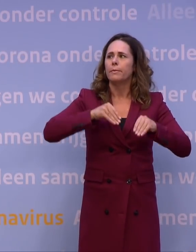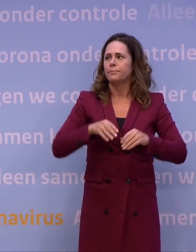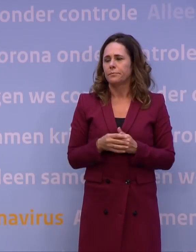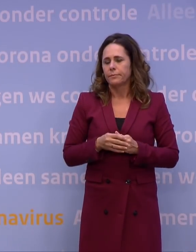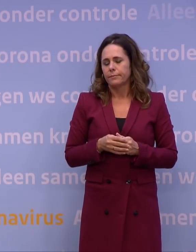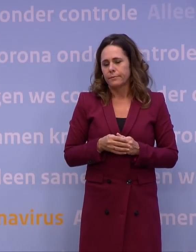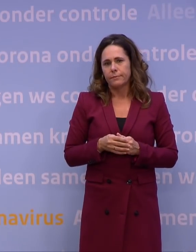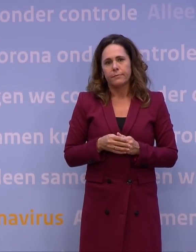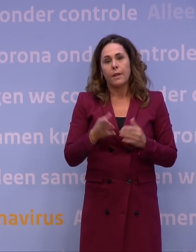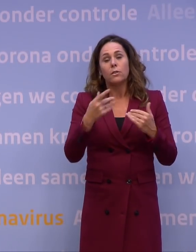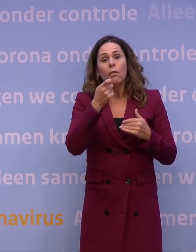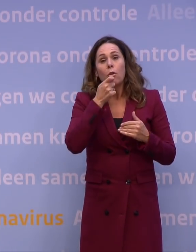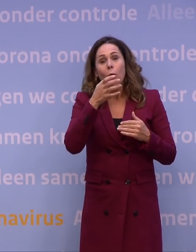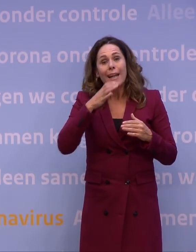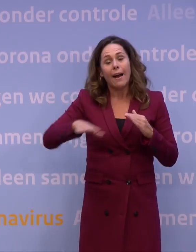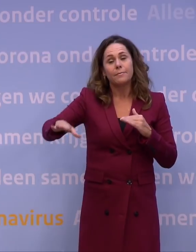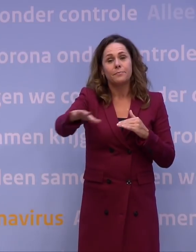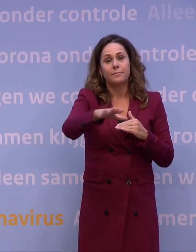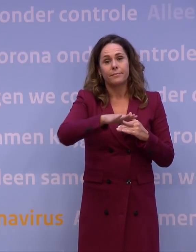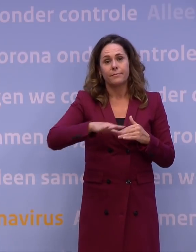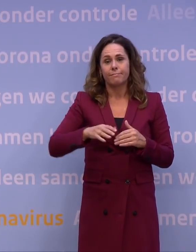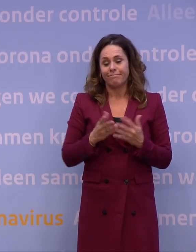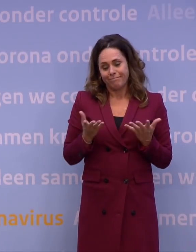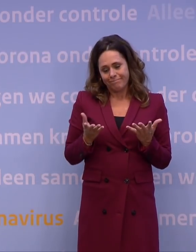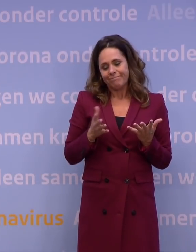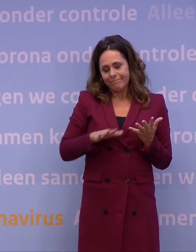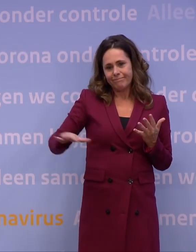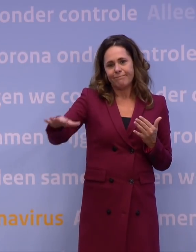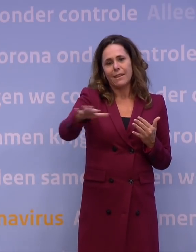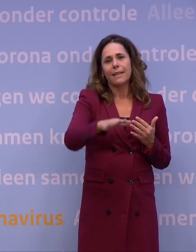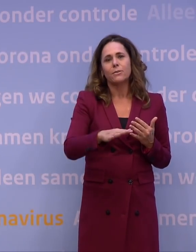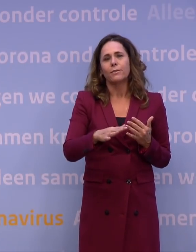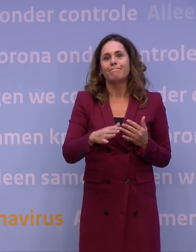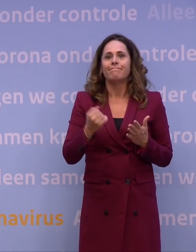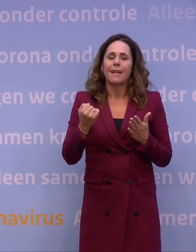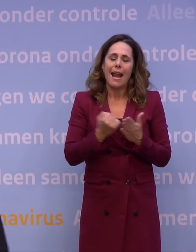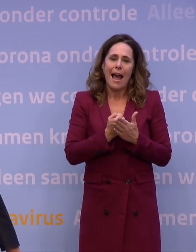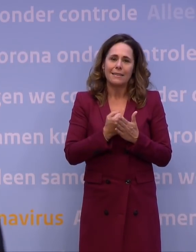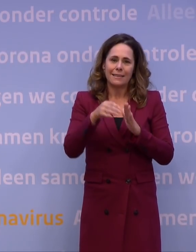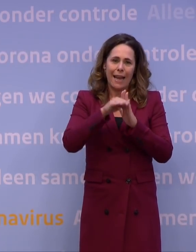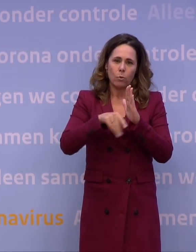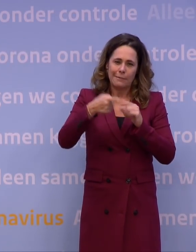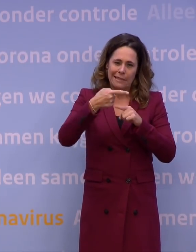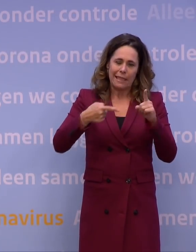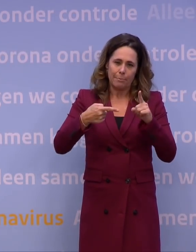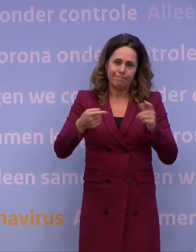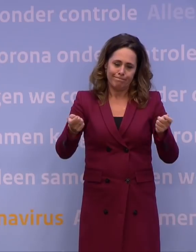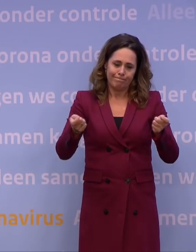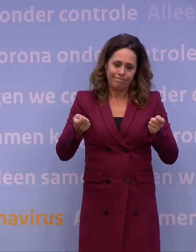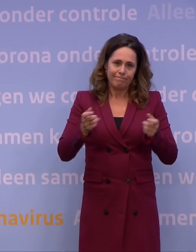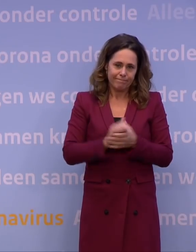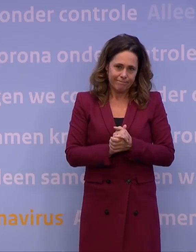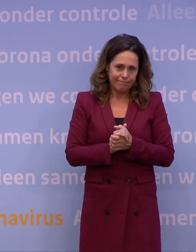de horeca. Ook in deze sector moeten we helaas de regels aanscherpen. Niet omdat alle